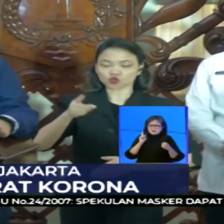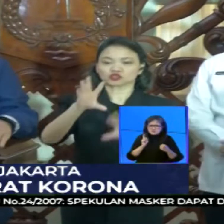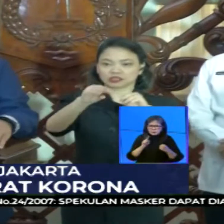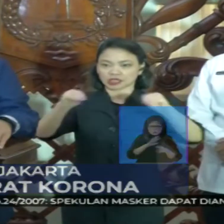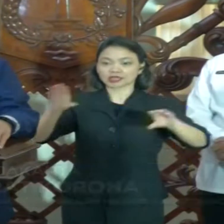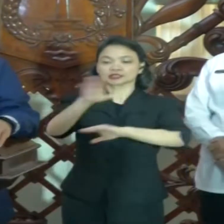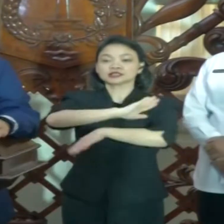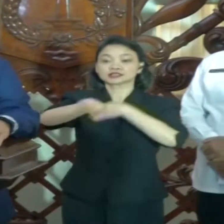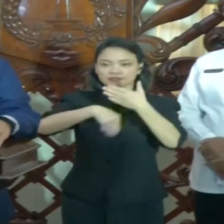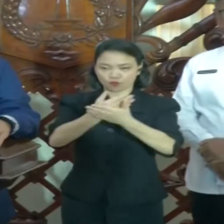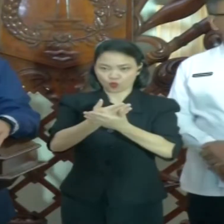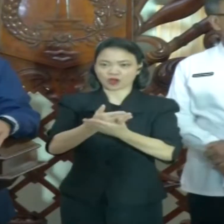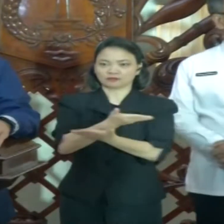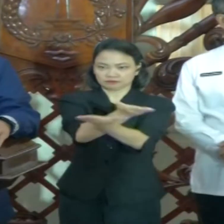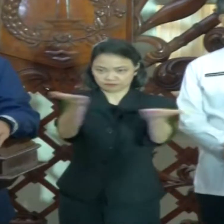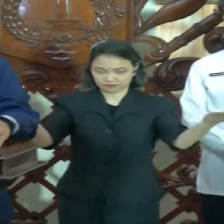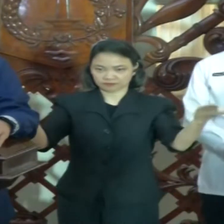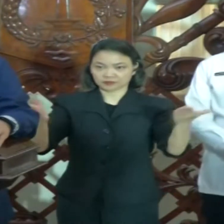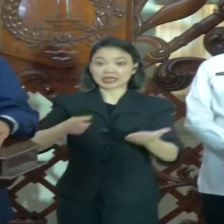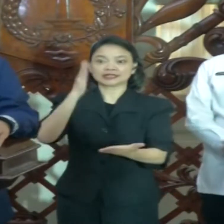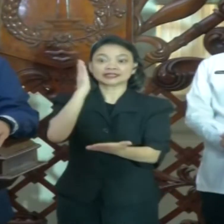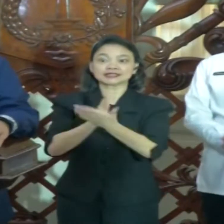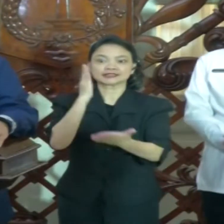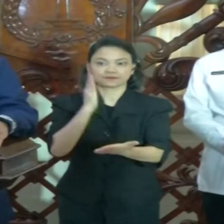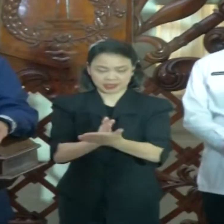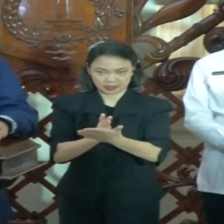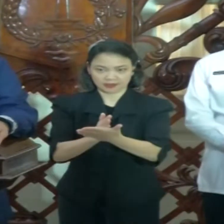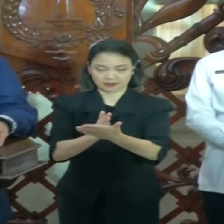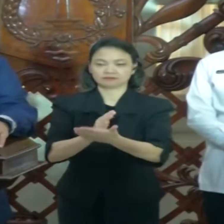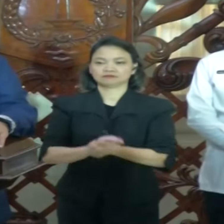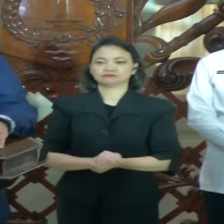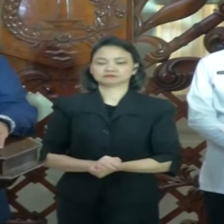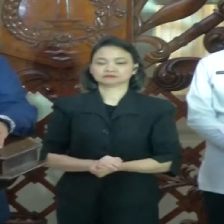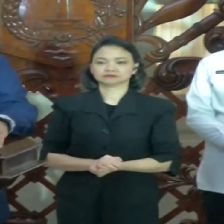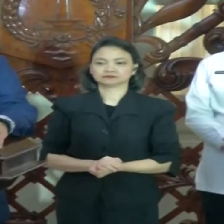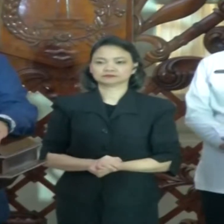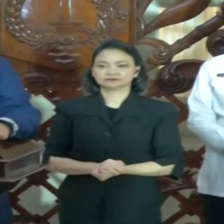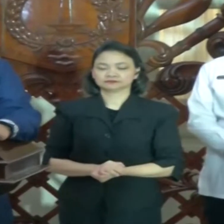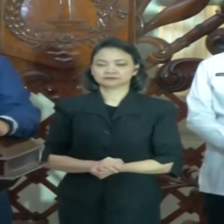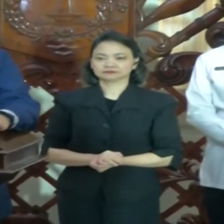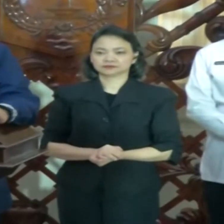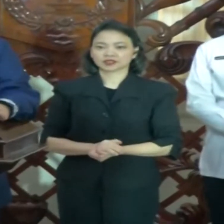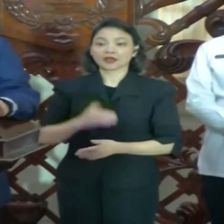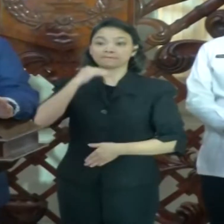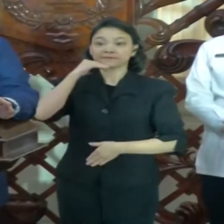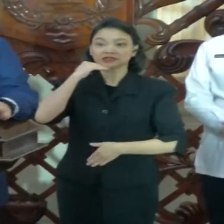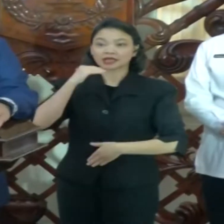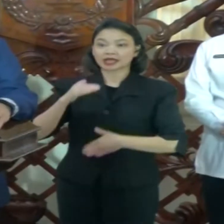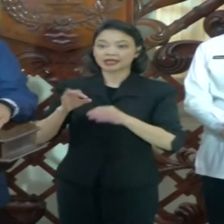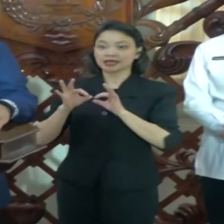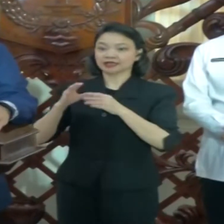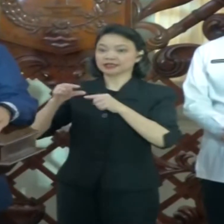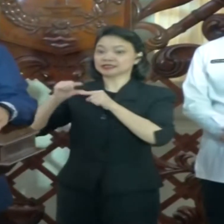pihak secara disiplin, yaitu menjaga jarak aman